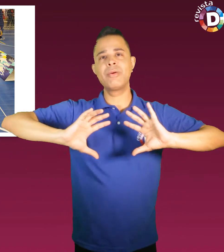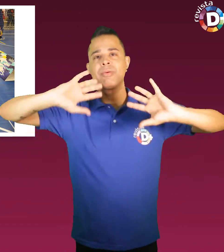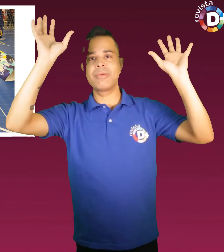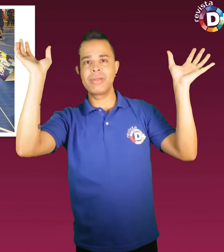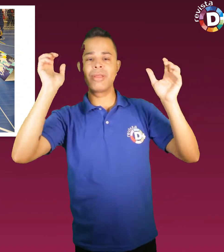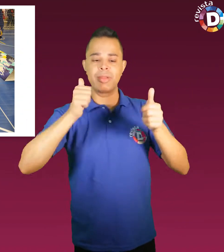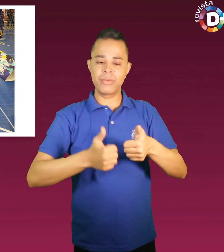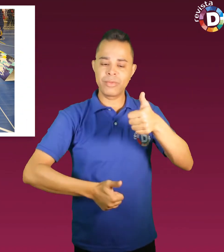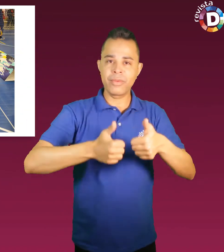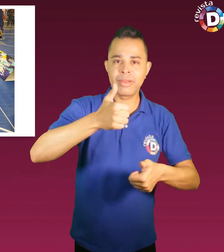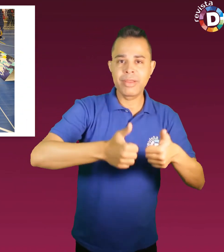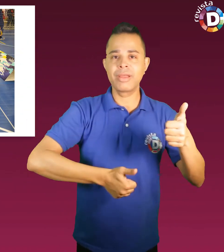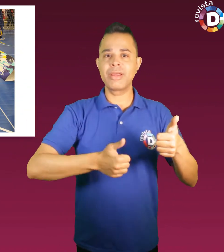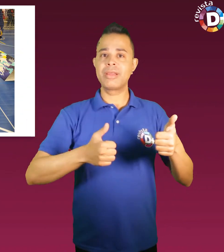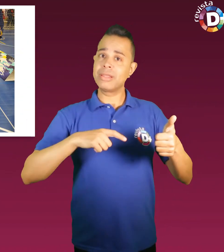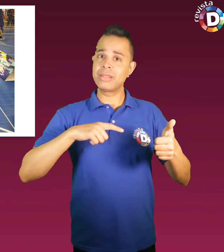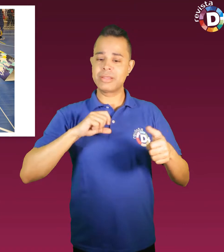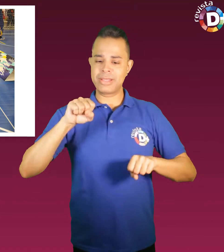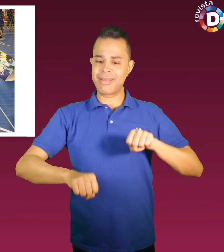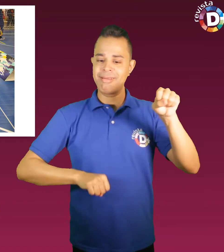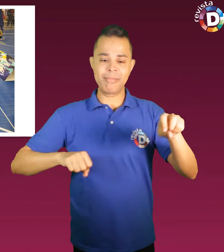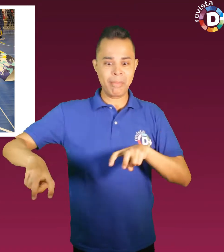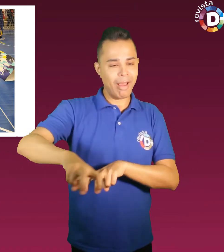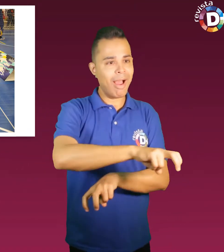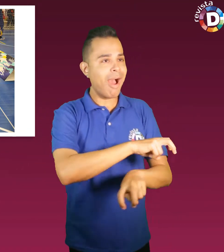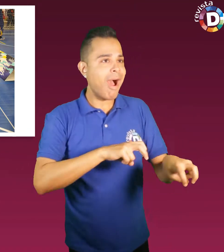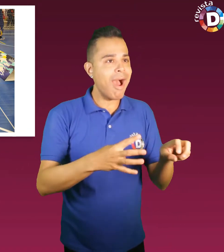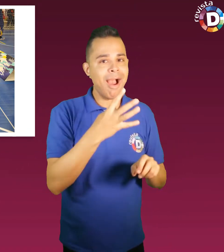e performances com bicicletas que são emocionantes.